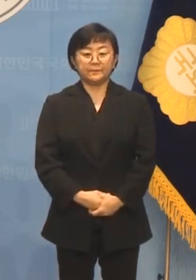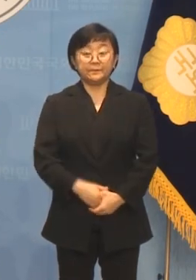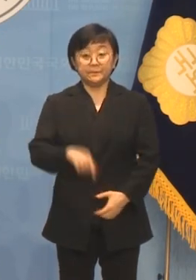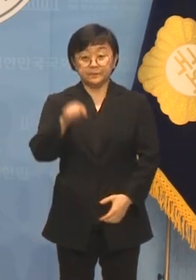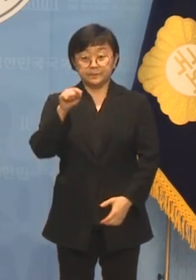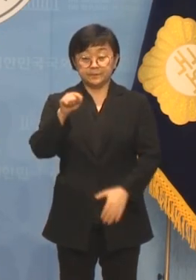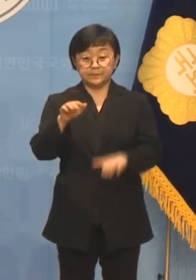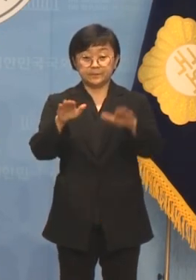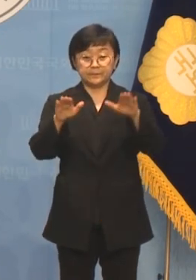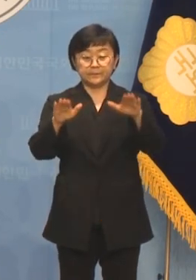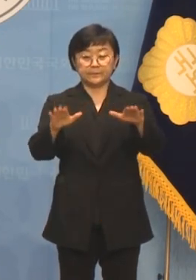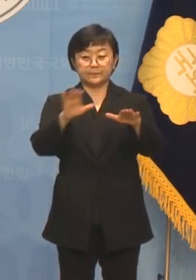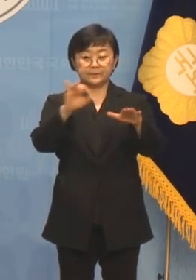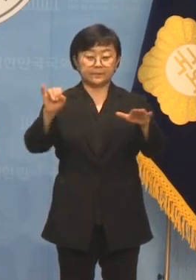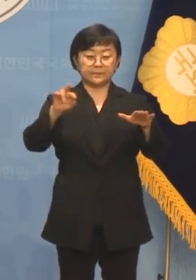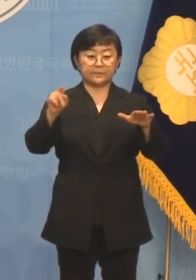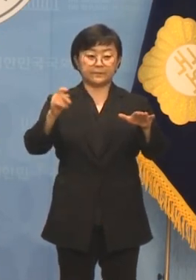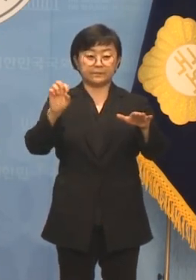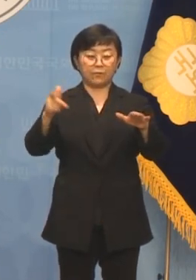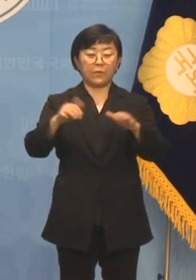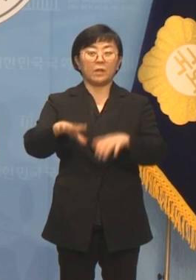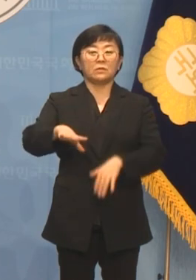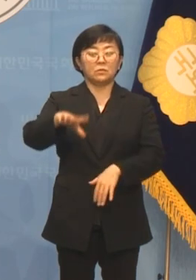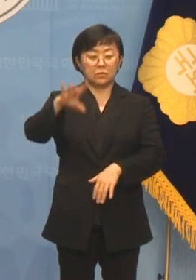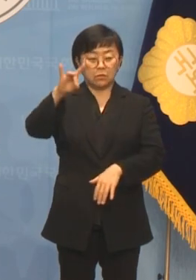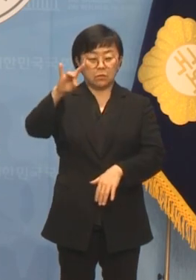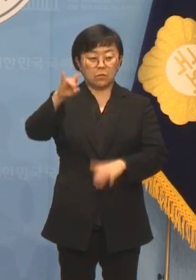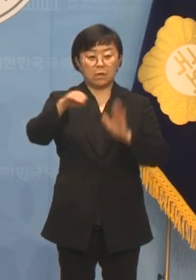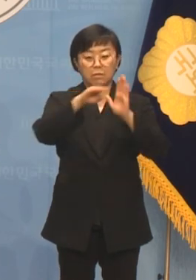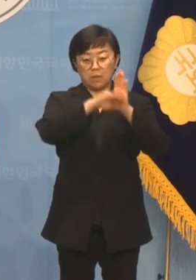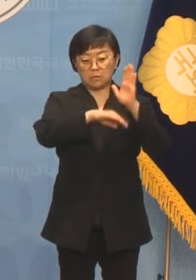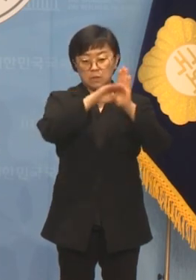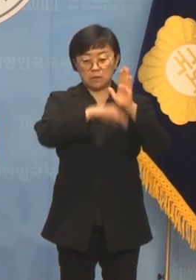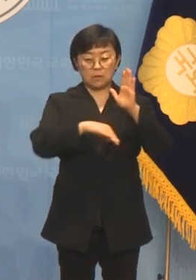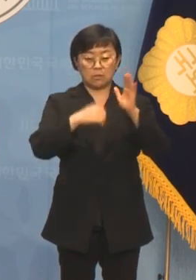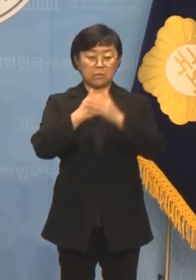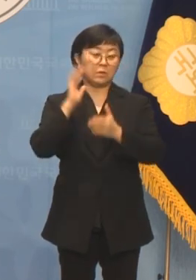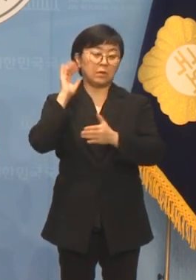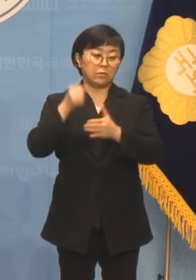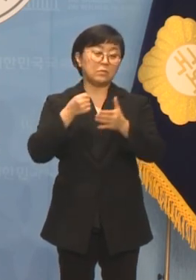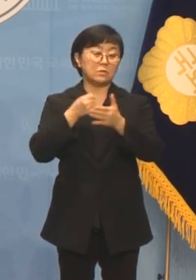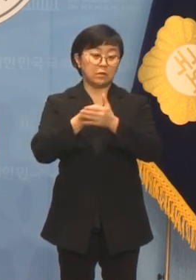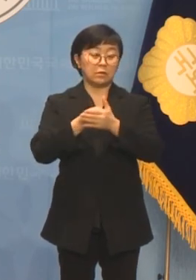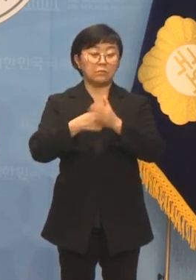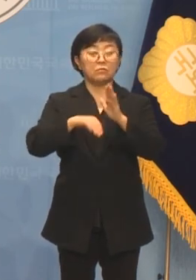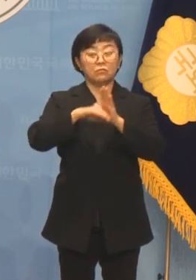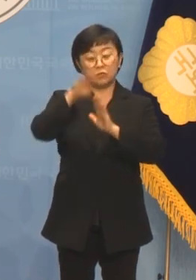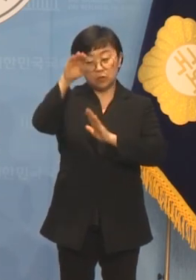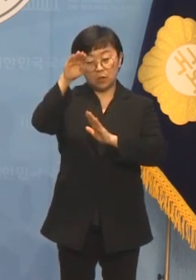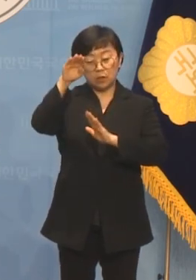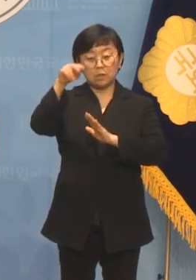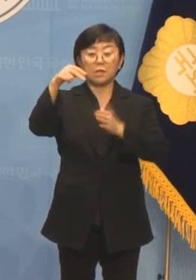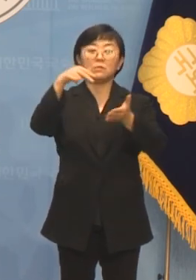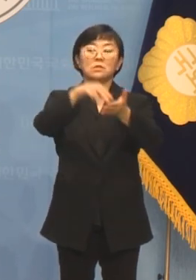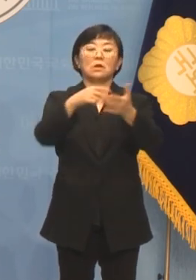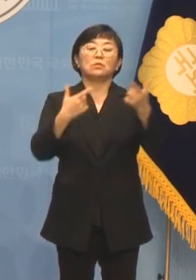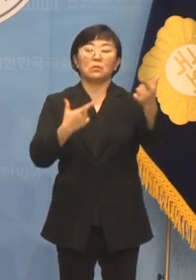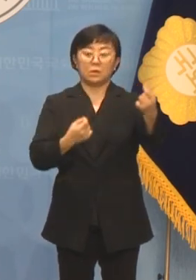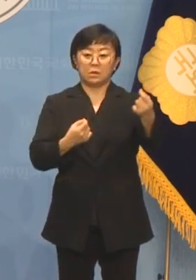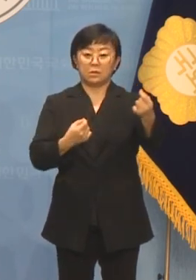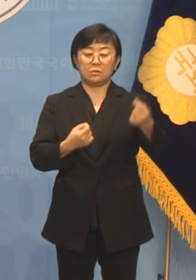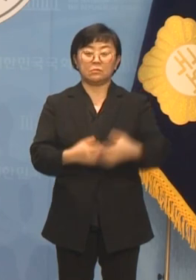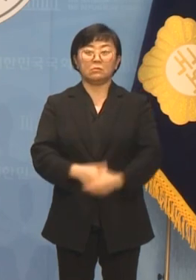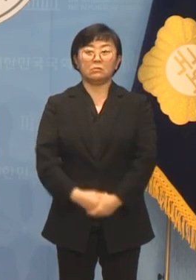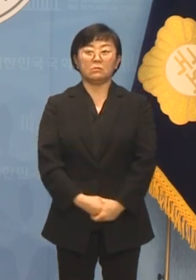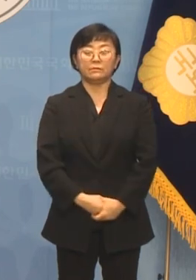이것이 이승만을 초대 남조선 게레 대통령으로 정의하는 북한의 시각과 무엇이 다르단 말입니까?